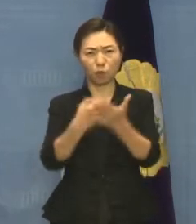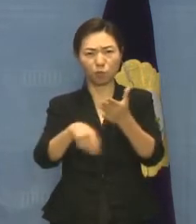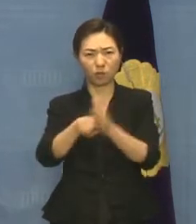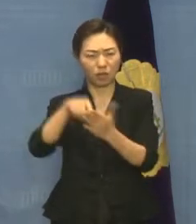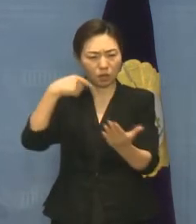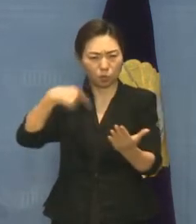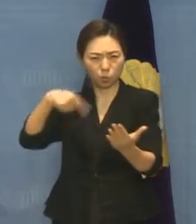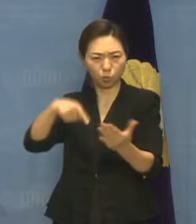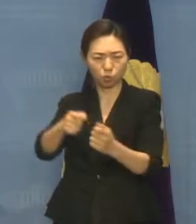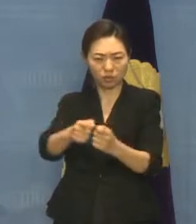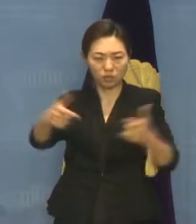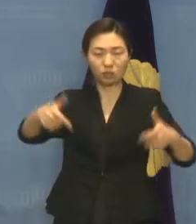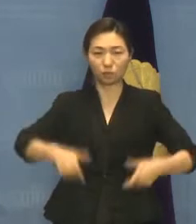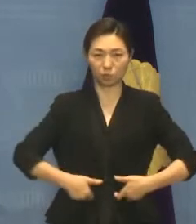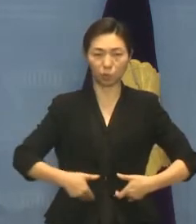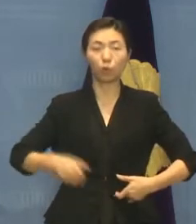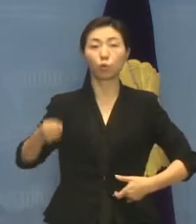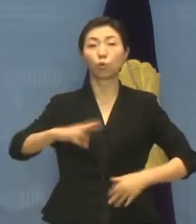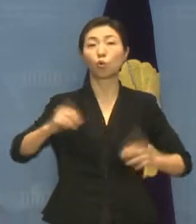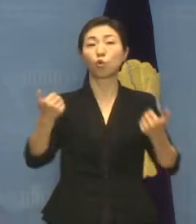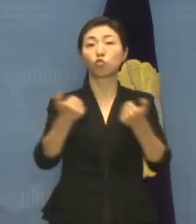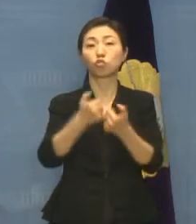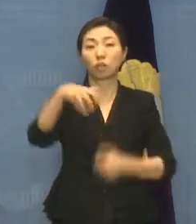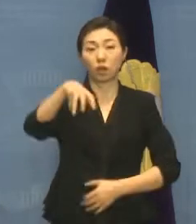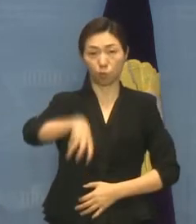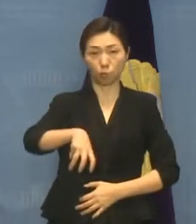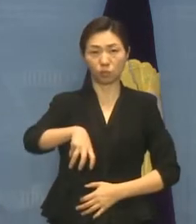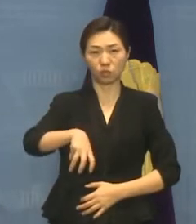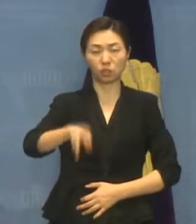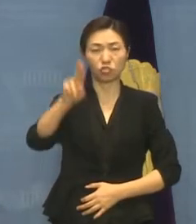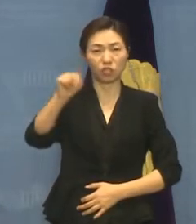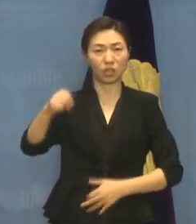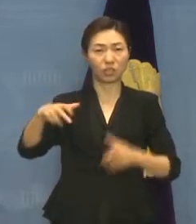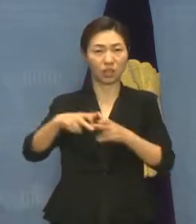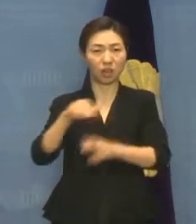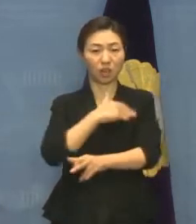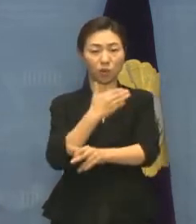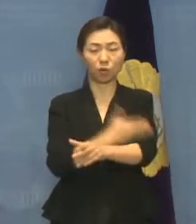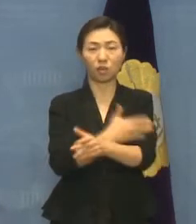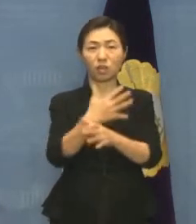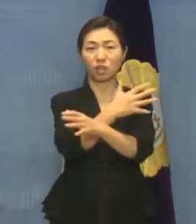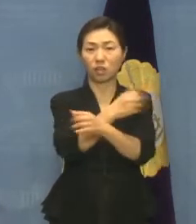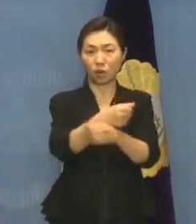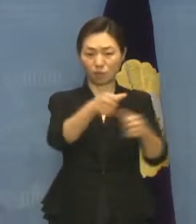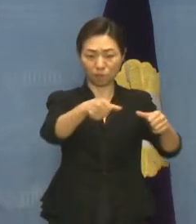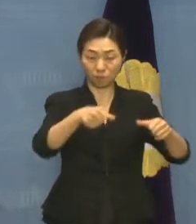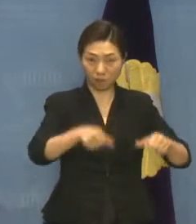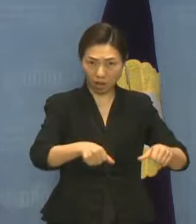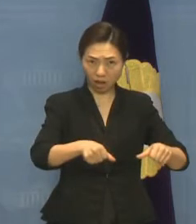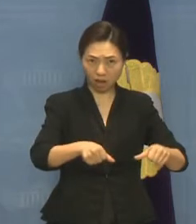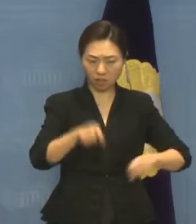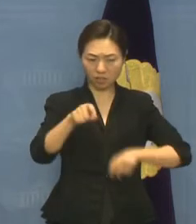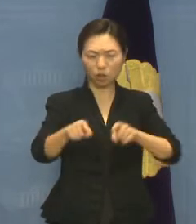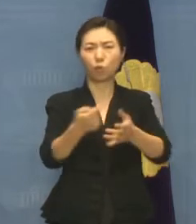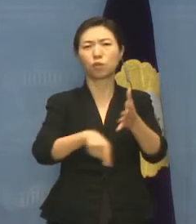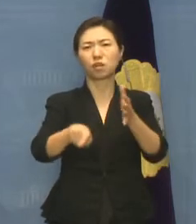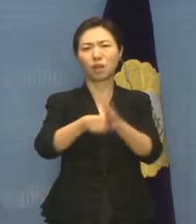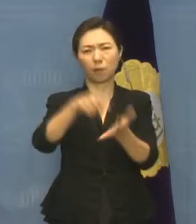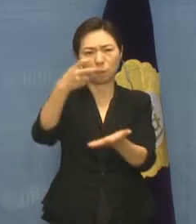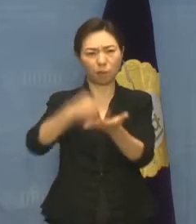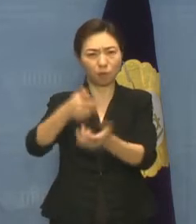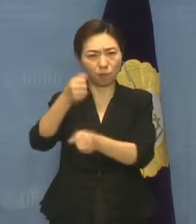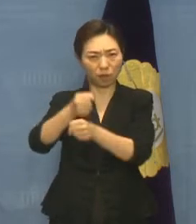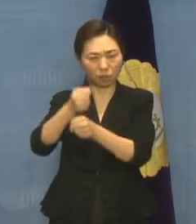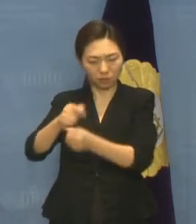하며 국회에서는 협약을 제대로 이행하기 위한 입법활동을 적극적으로 추진해야 한다고